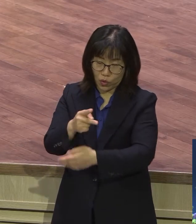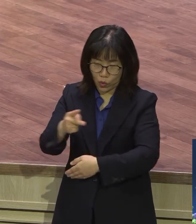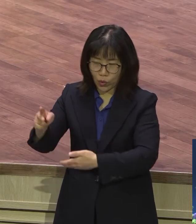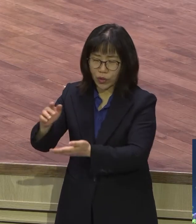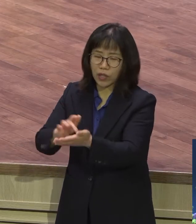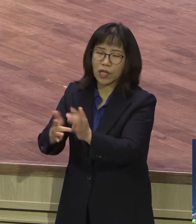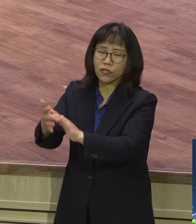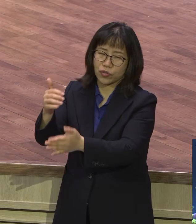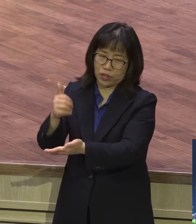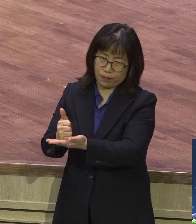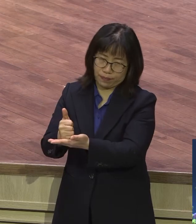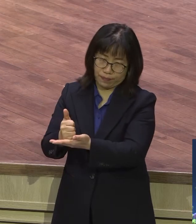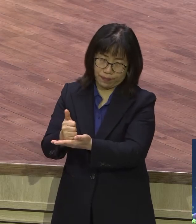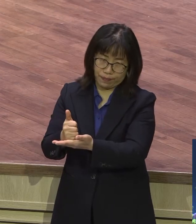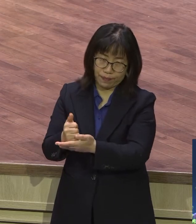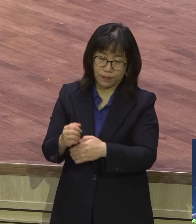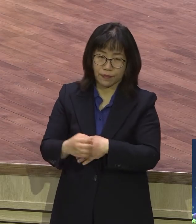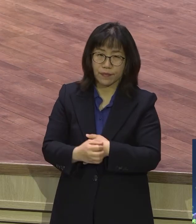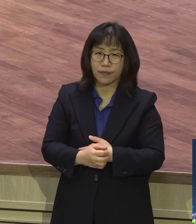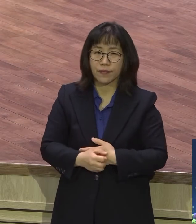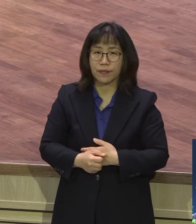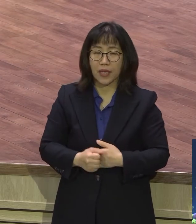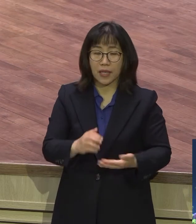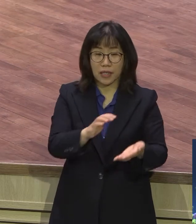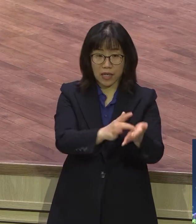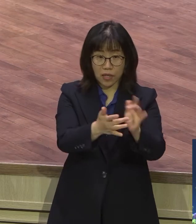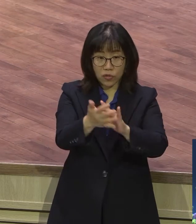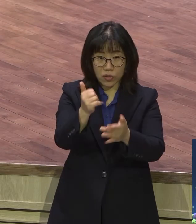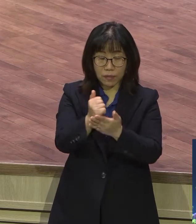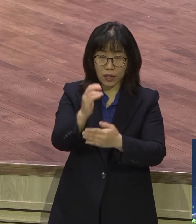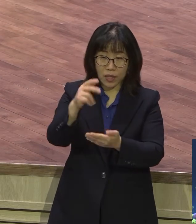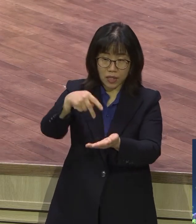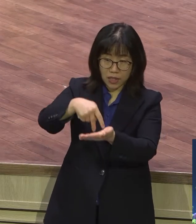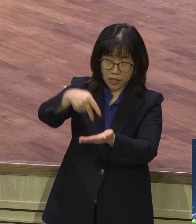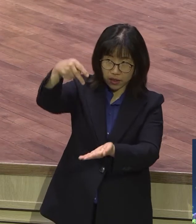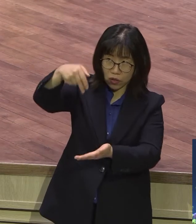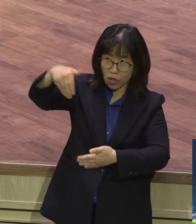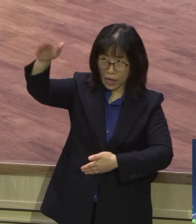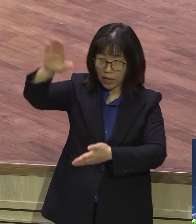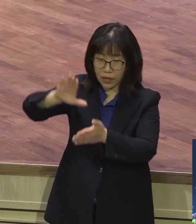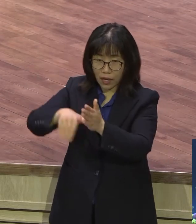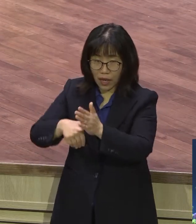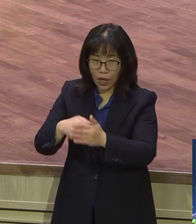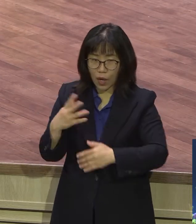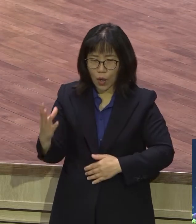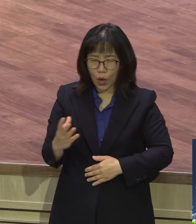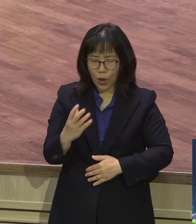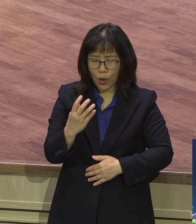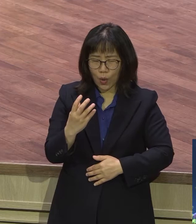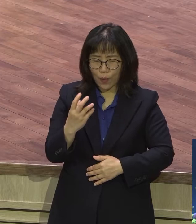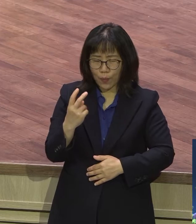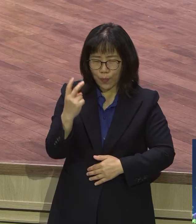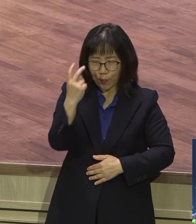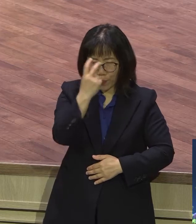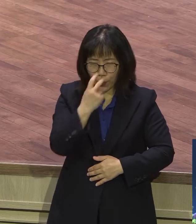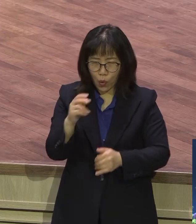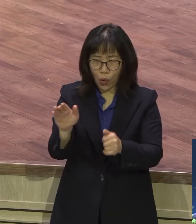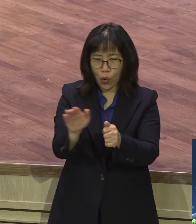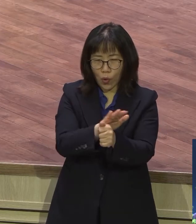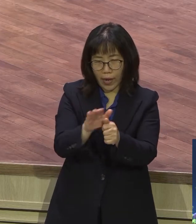그분이 가시면서 뭐라고요 성령을 내가 보내겠다 보이자 성령 성령이 오면 내가 하지 못할 때 너희가